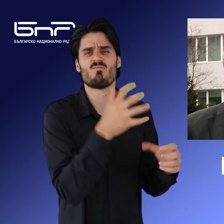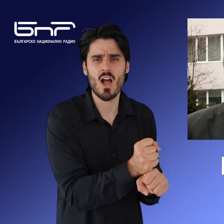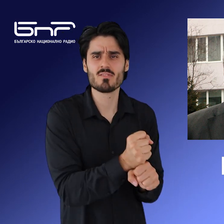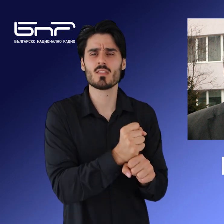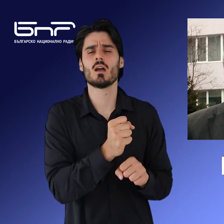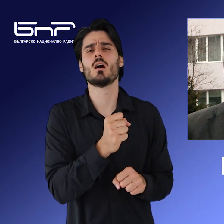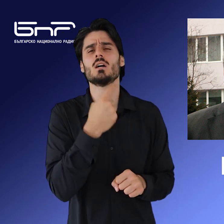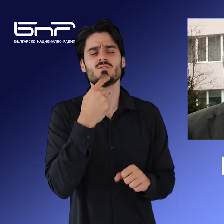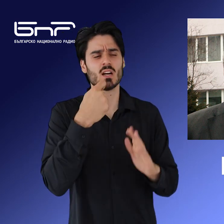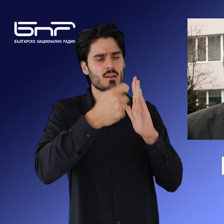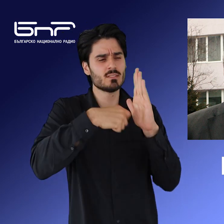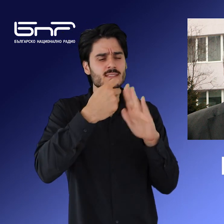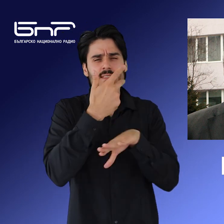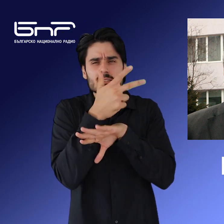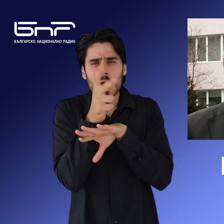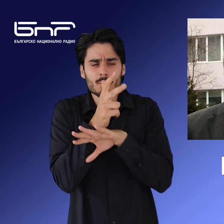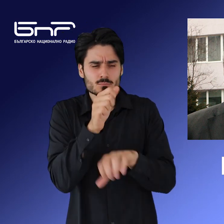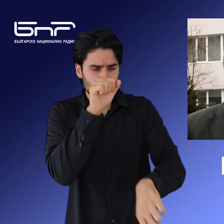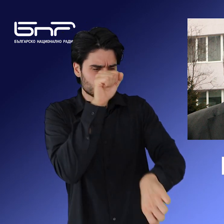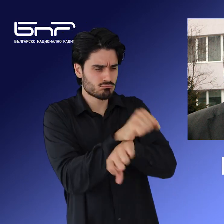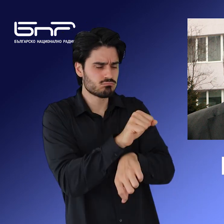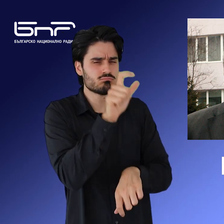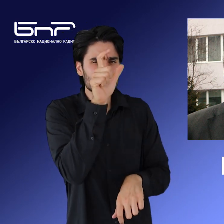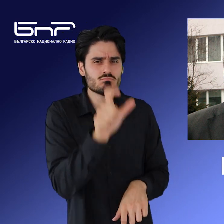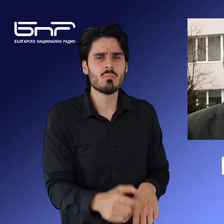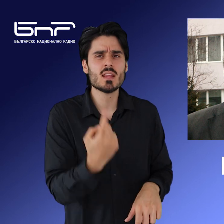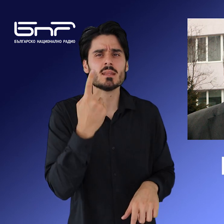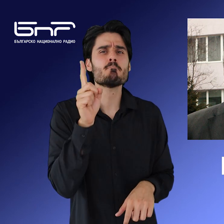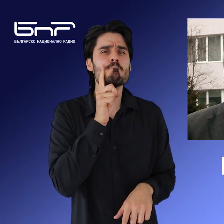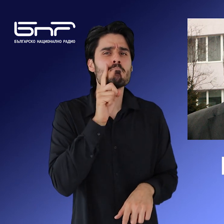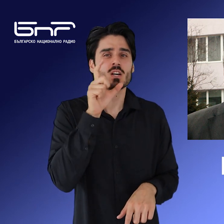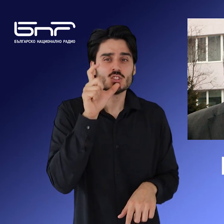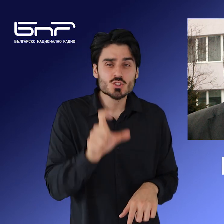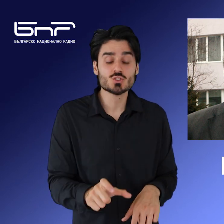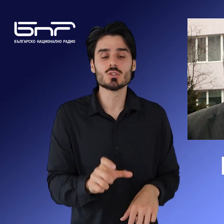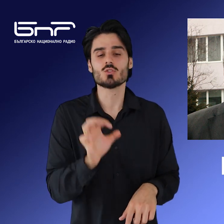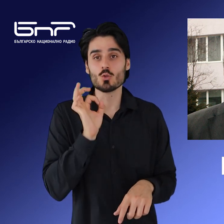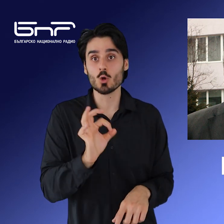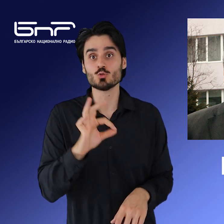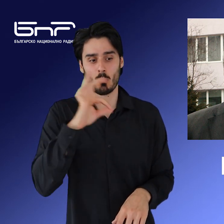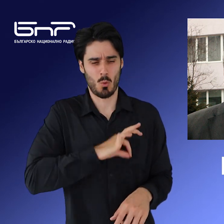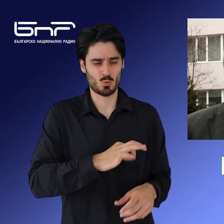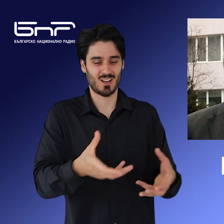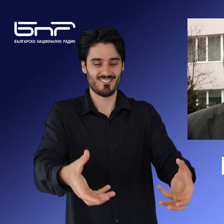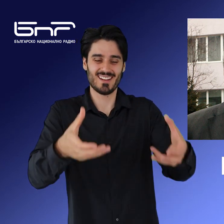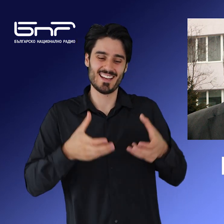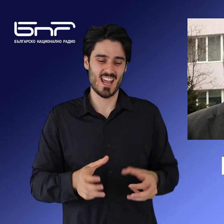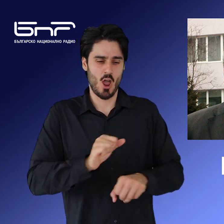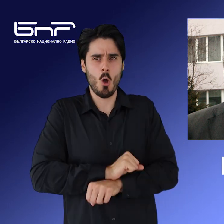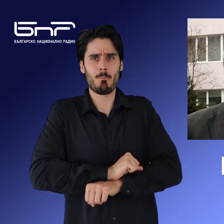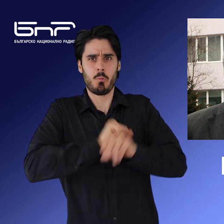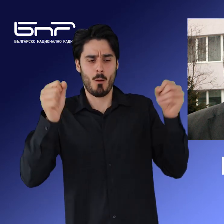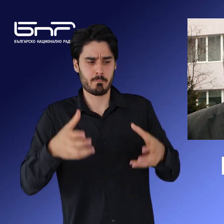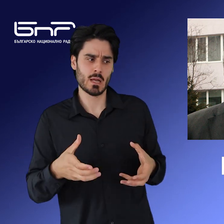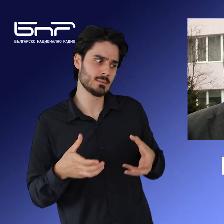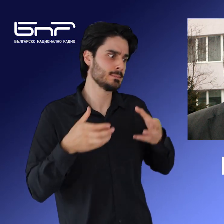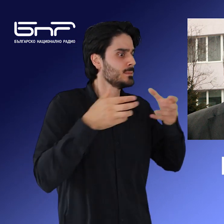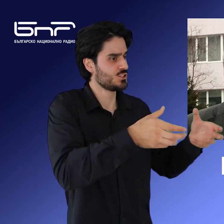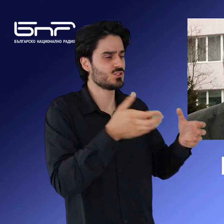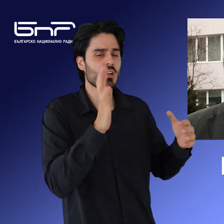разпространи видеозапис на задържането на предполагаемия атентатор в момента на получаване на взривното устройство. Устройството е било скрит